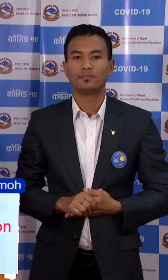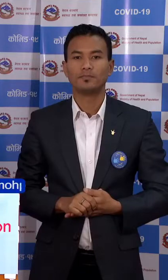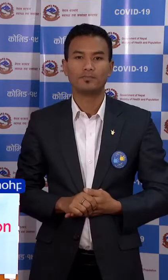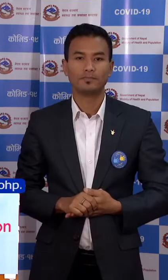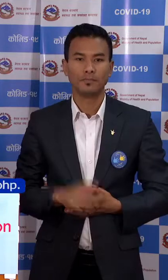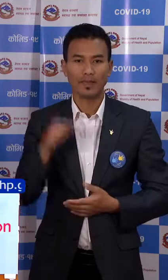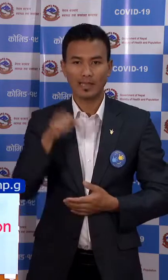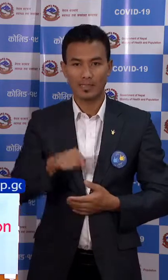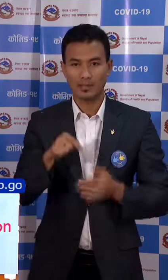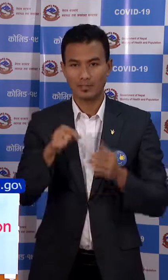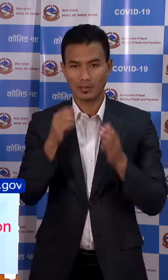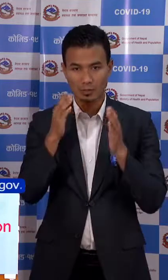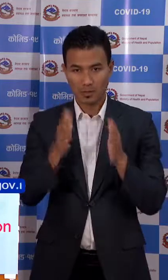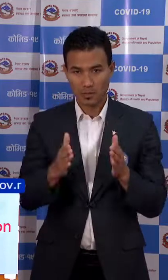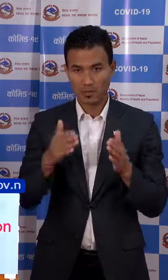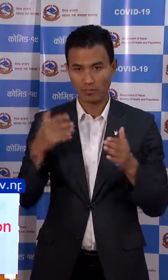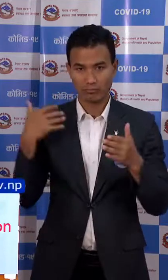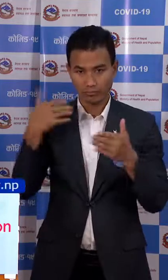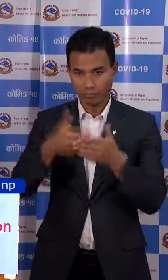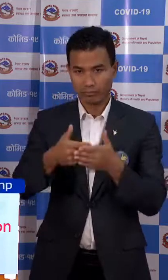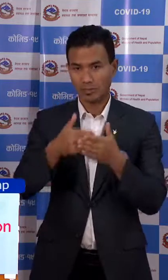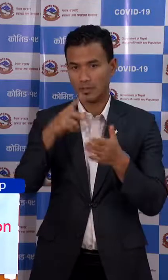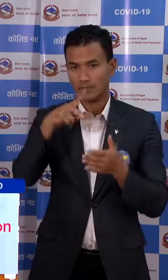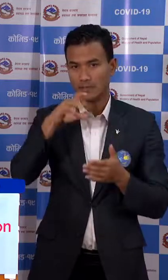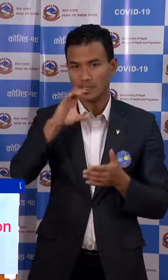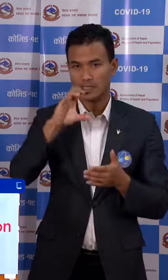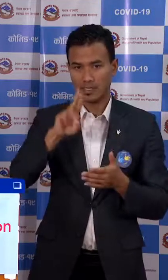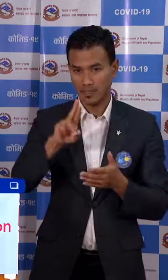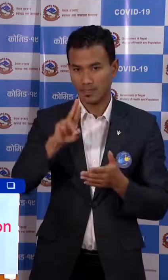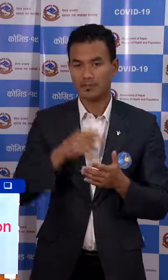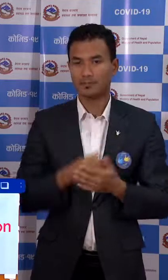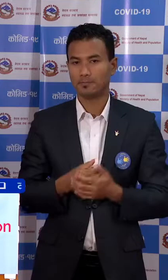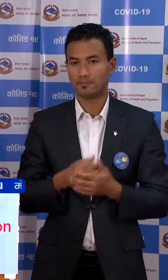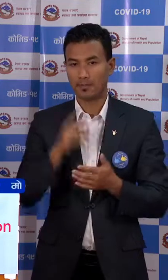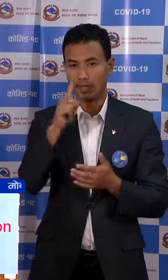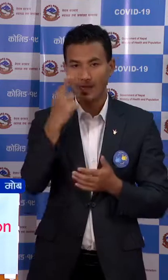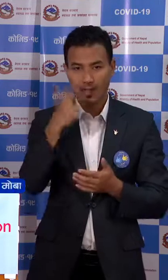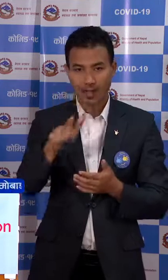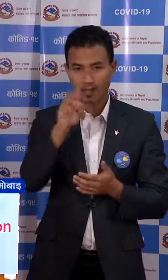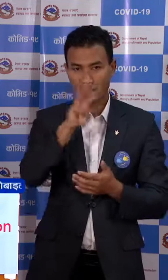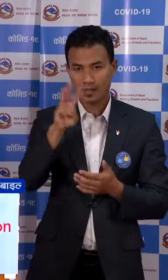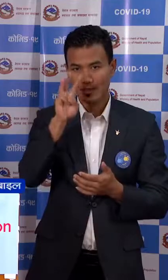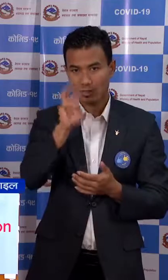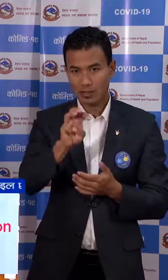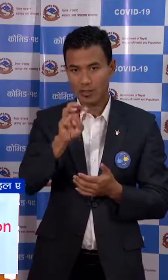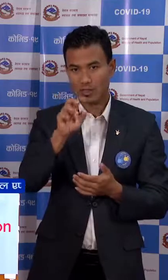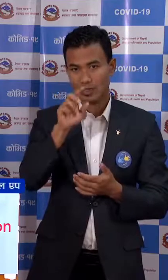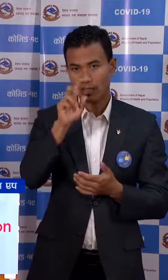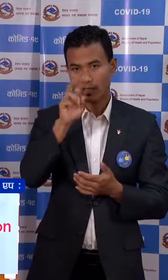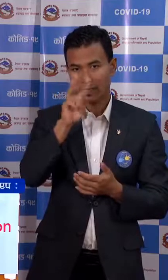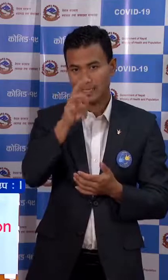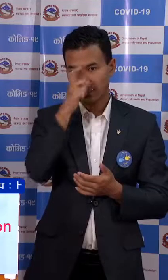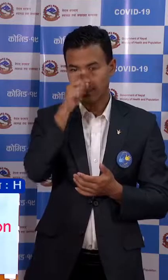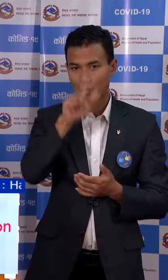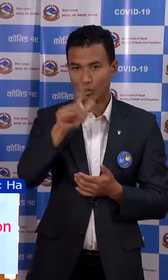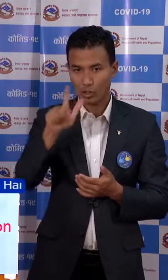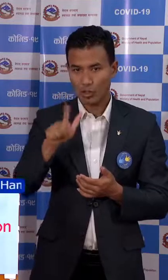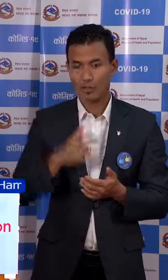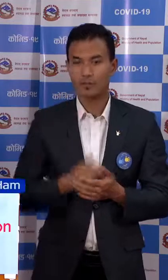आज़ सम्मको जम्मा PCR एक लाग तेत्ति सजार तिन से सततर